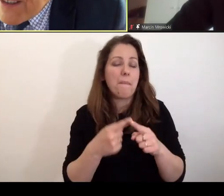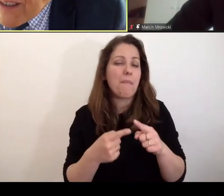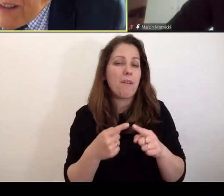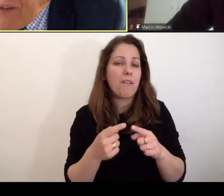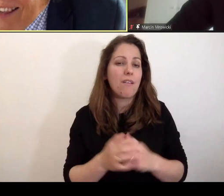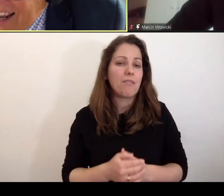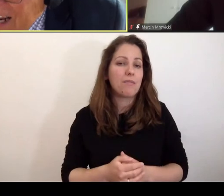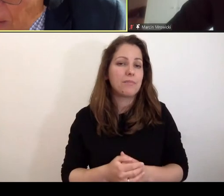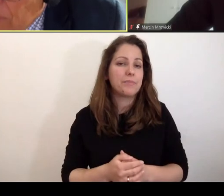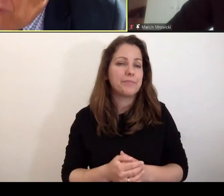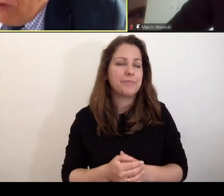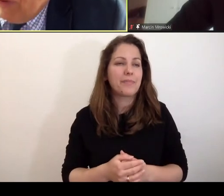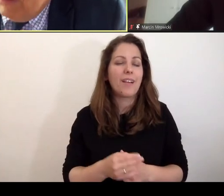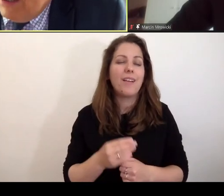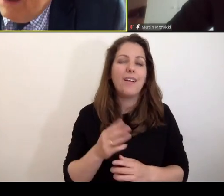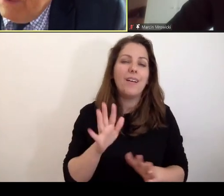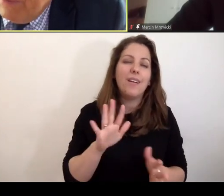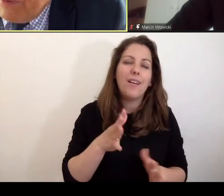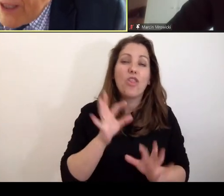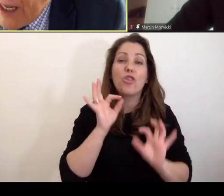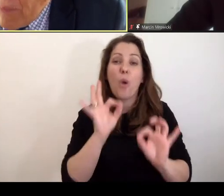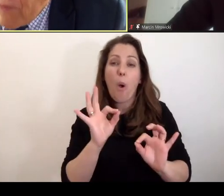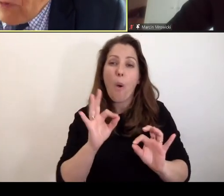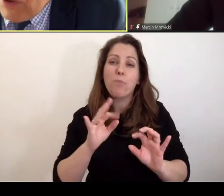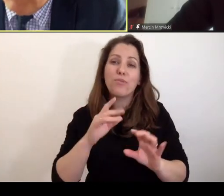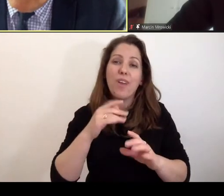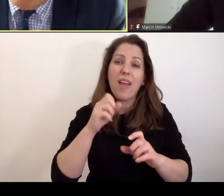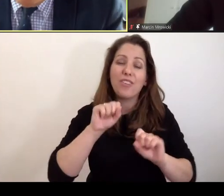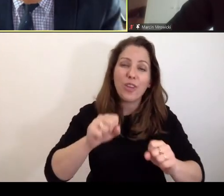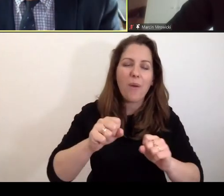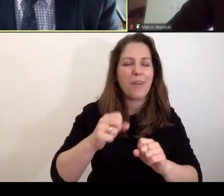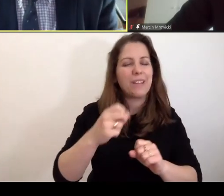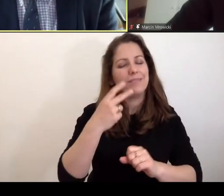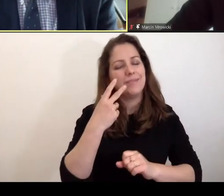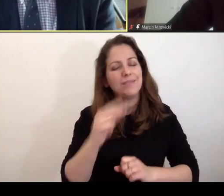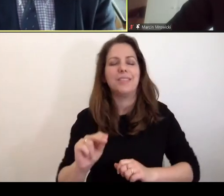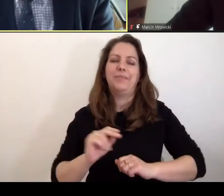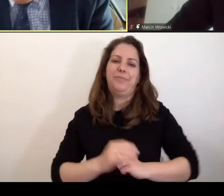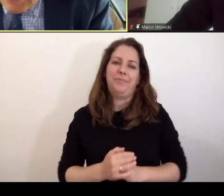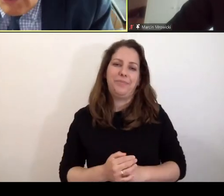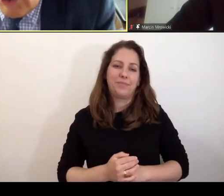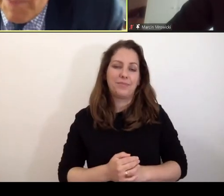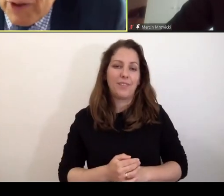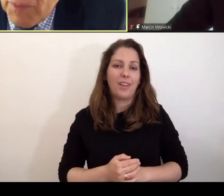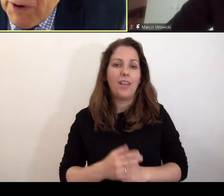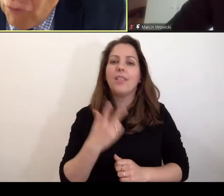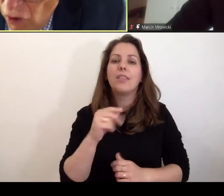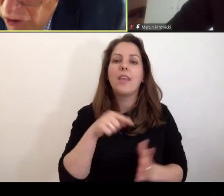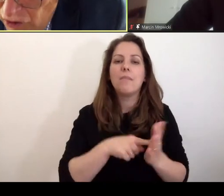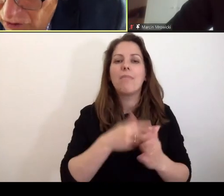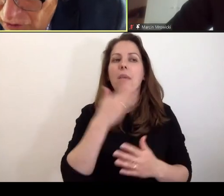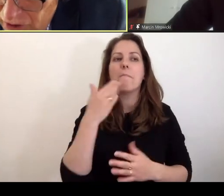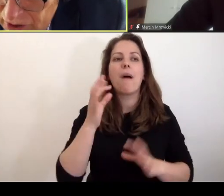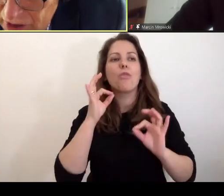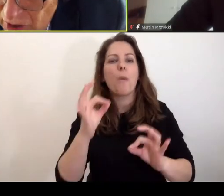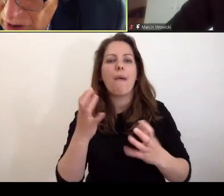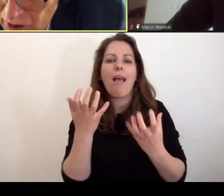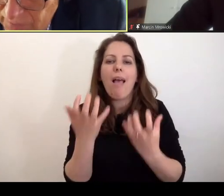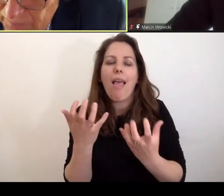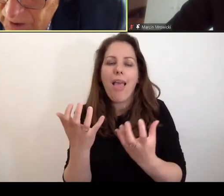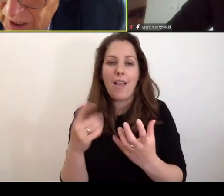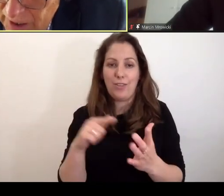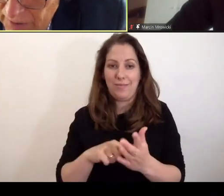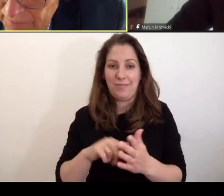nie najlepiej funkcjonuje. Nie najlepiej funkcjonuje. No nie dlatego, że nie ma dobrej woli ze